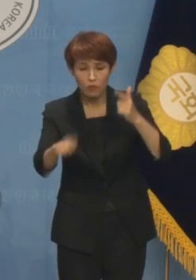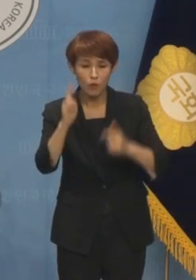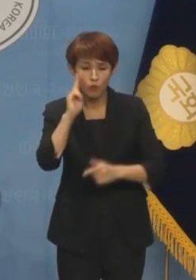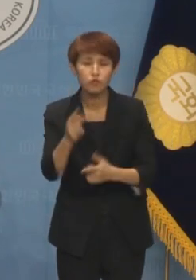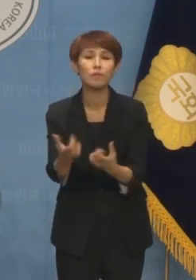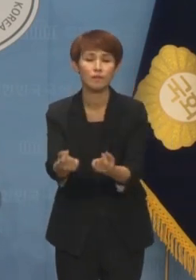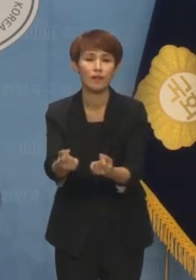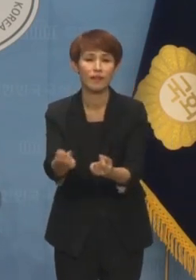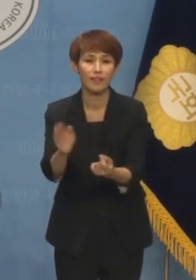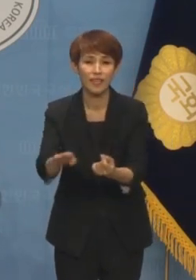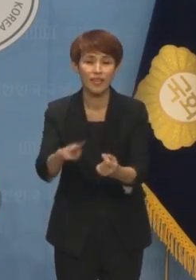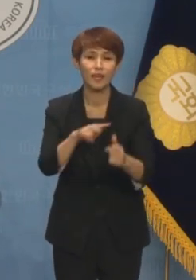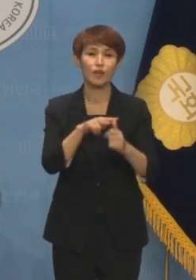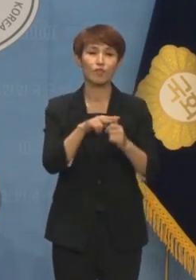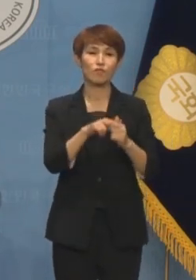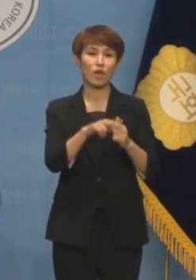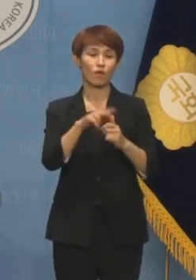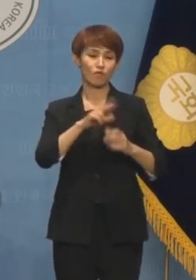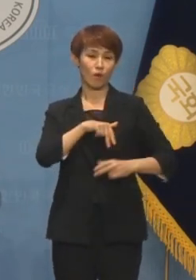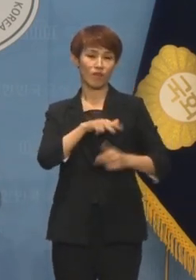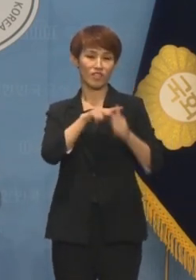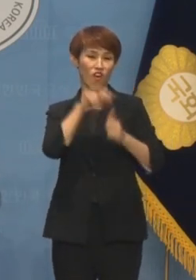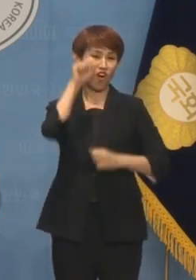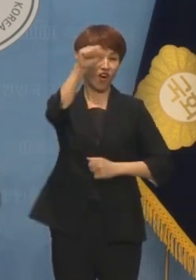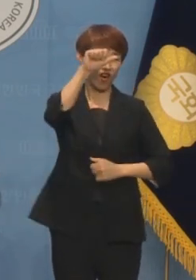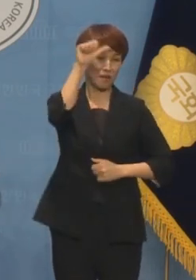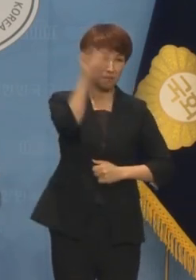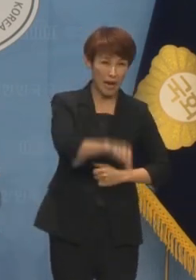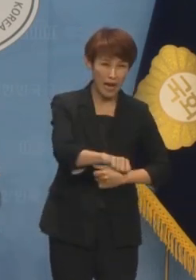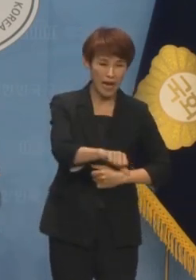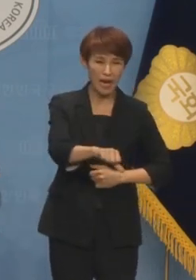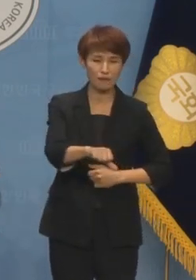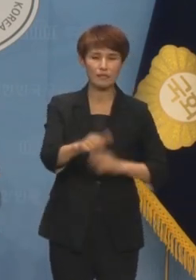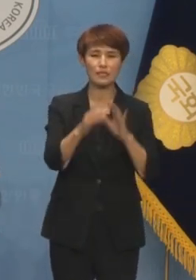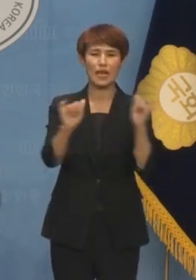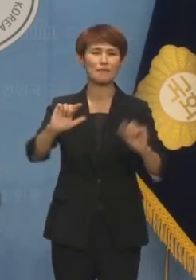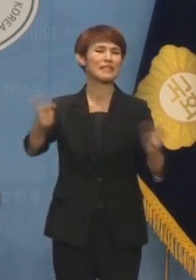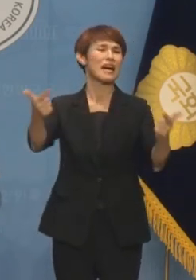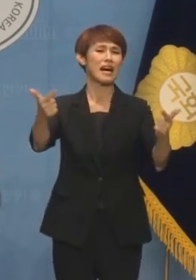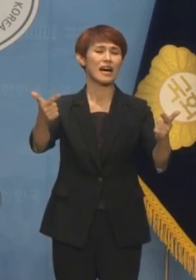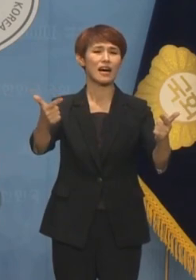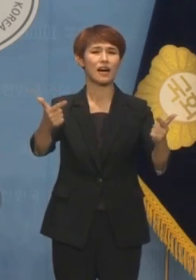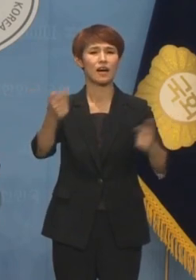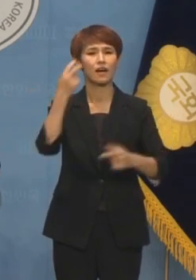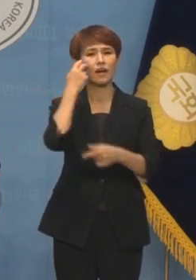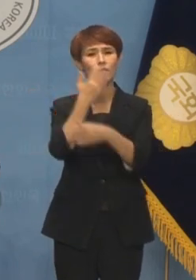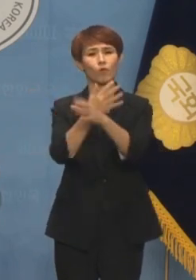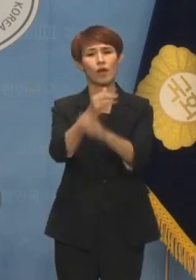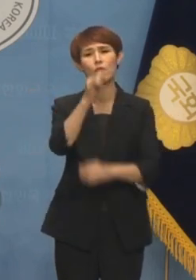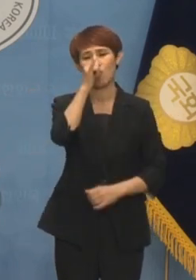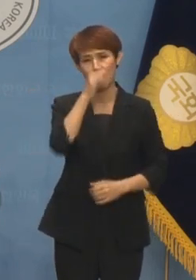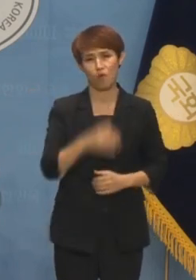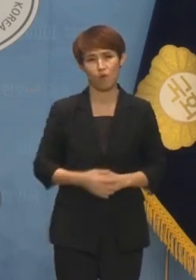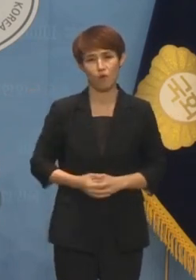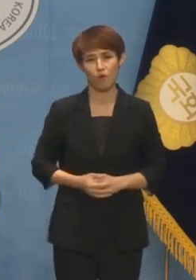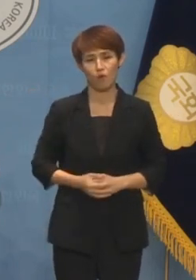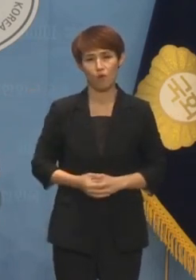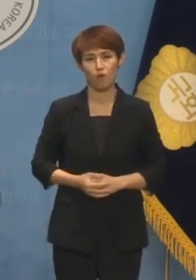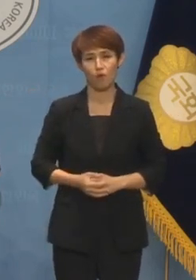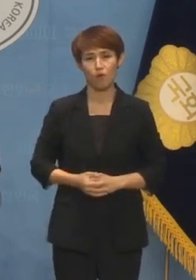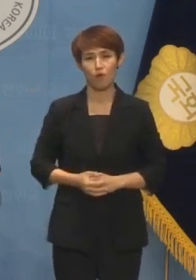국회의원 선거에 나섰다가 떨어지면 사람도 아니다 이런 말이 있습니다 그만큼